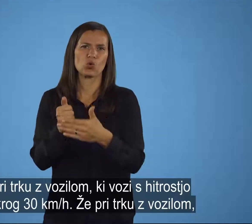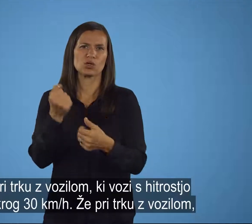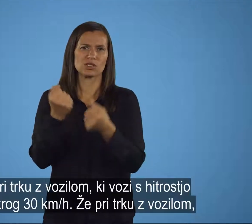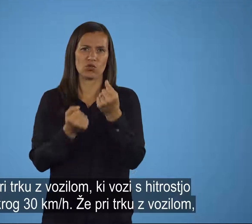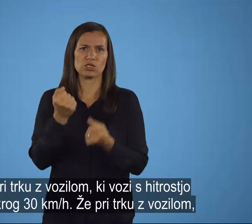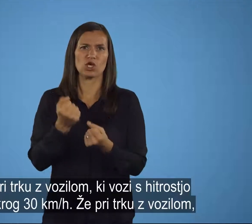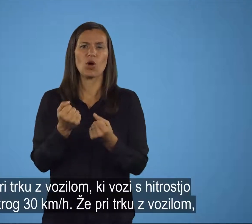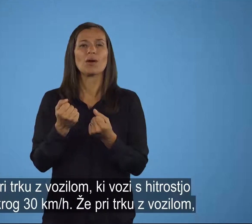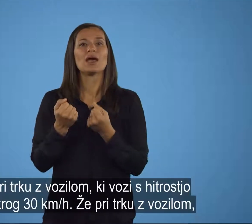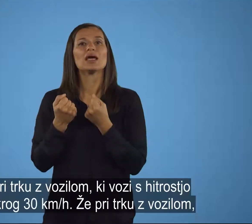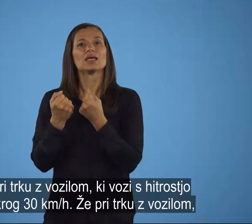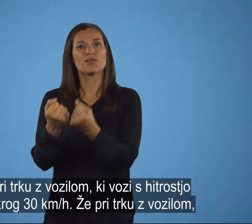km na uro.